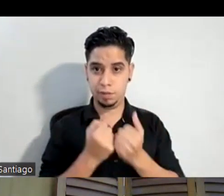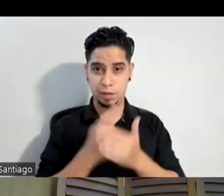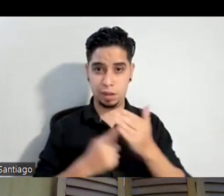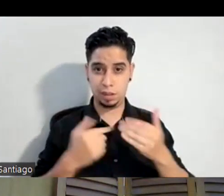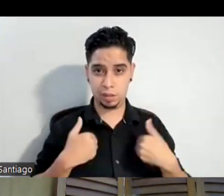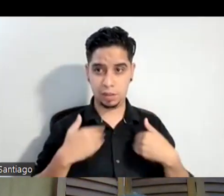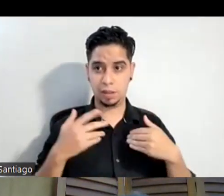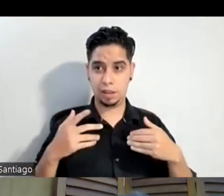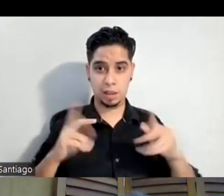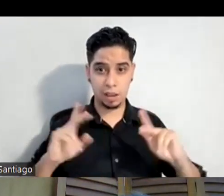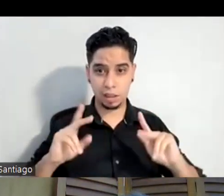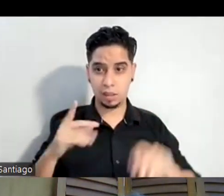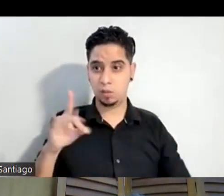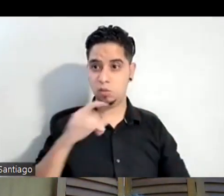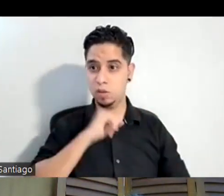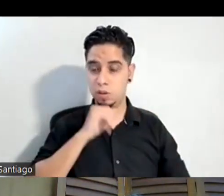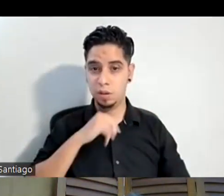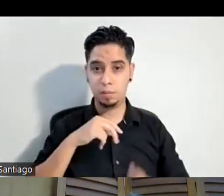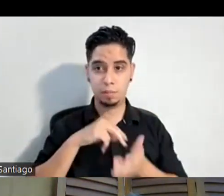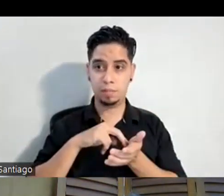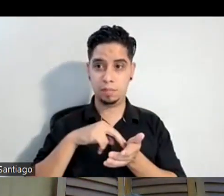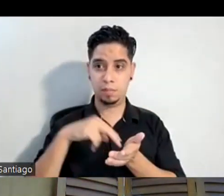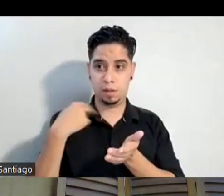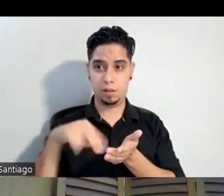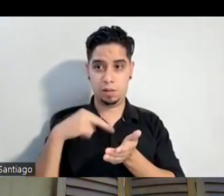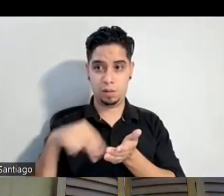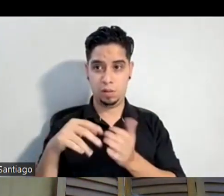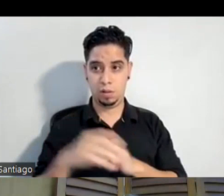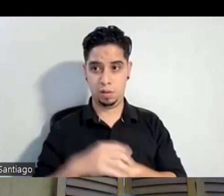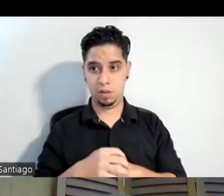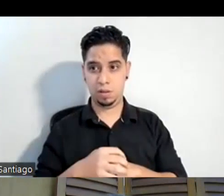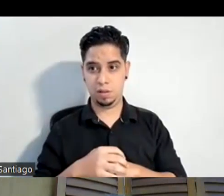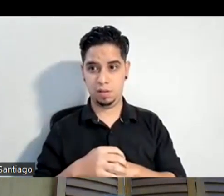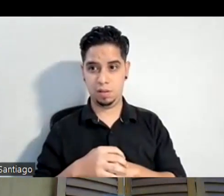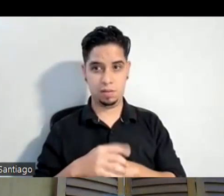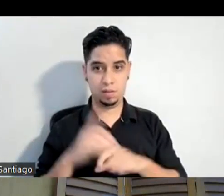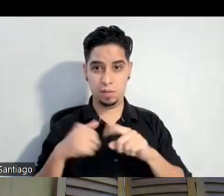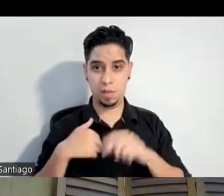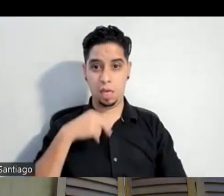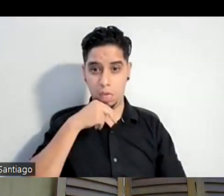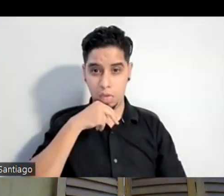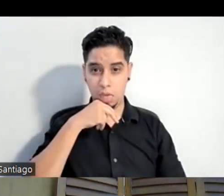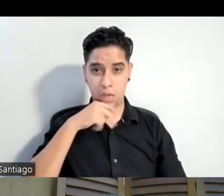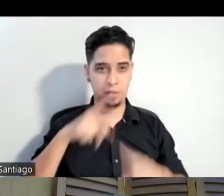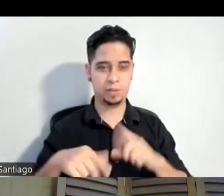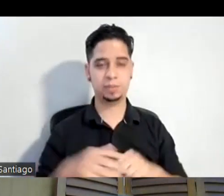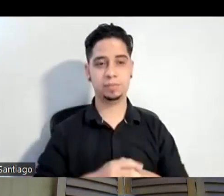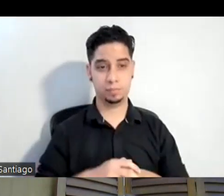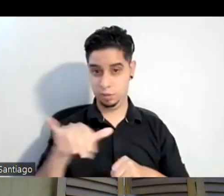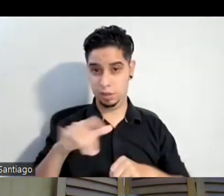años y uno está bailando al lado de ellos y uno no puede sacar la lengua precisamente en esta en más o menos